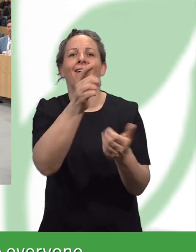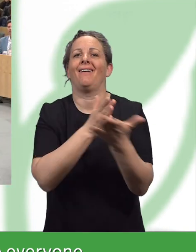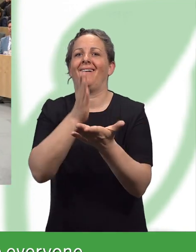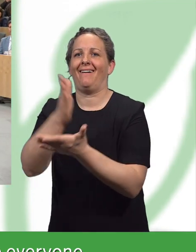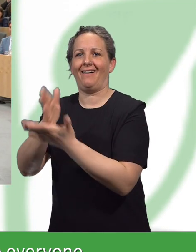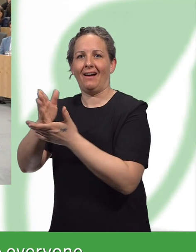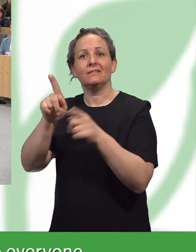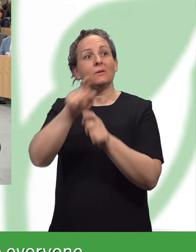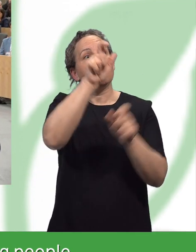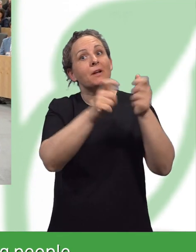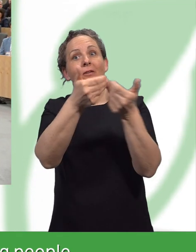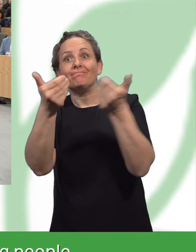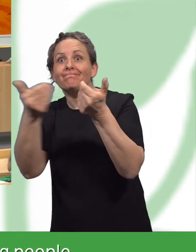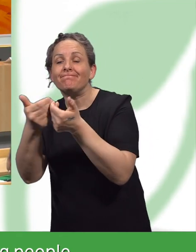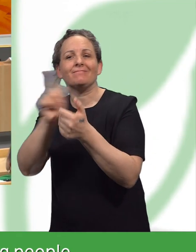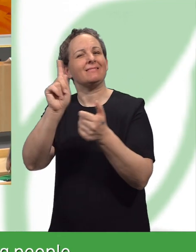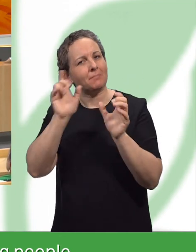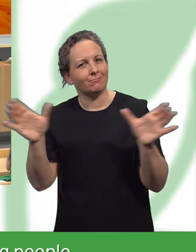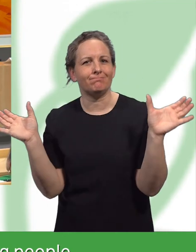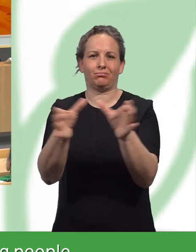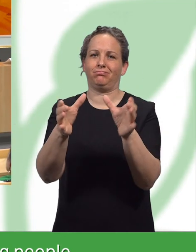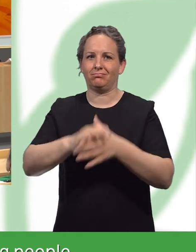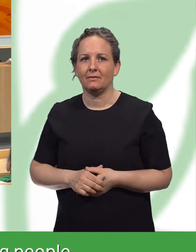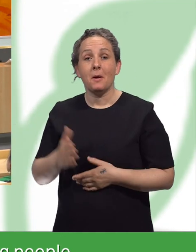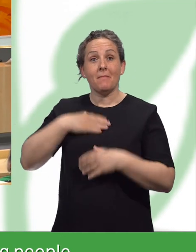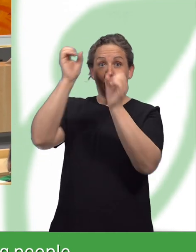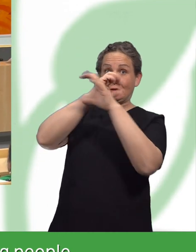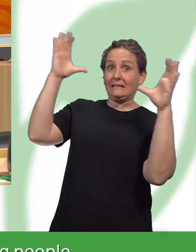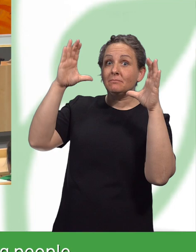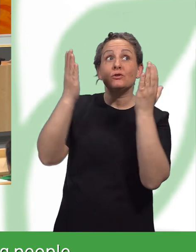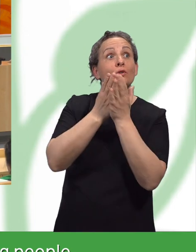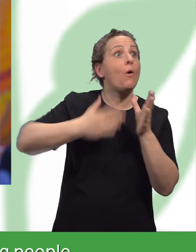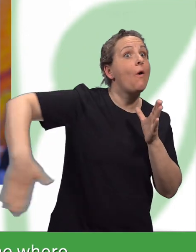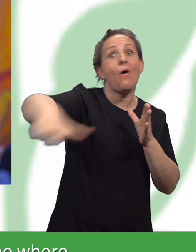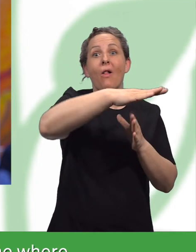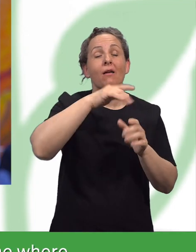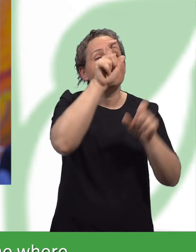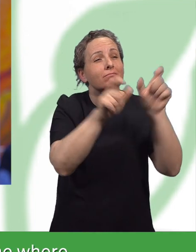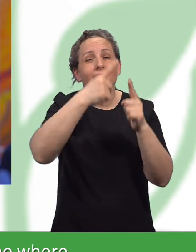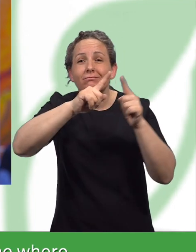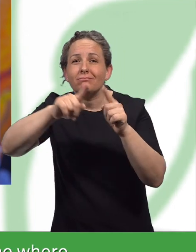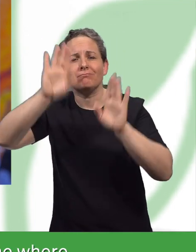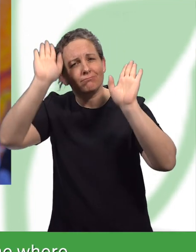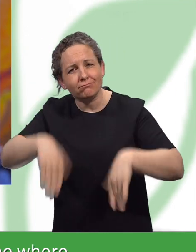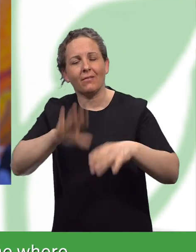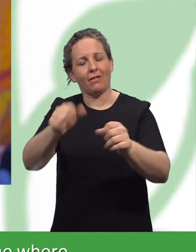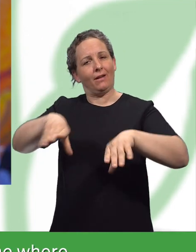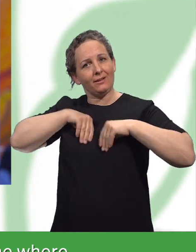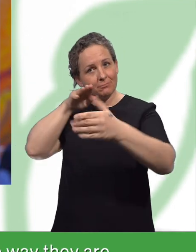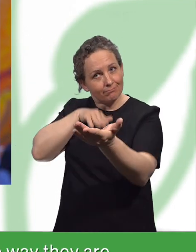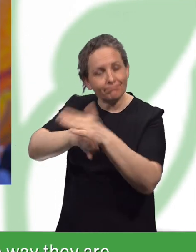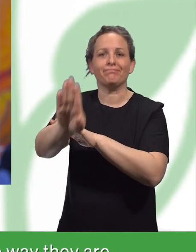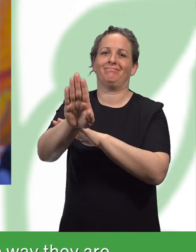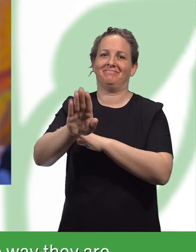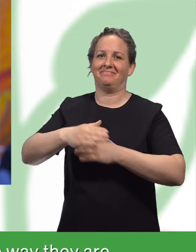jeden zugänglich machen. Was wir unbedingt aufhören müssen, ist Menschen zu sortieren. Die Schule, wie ich sie mir wünsche, ist eine, wo jeder